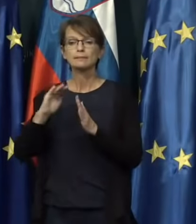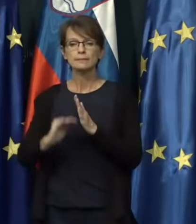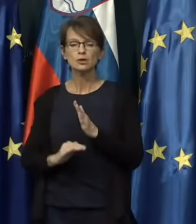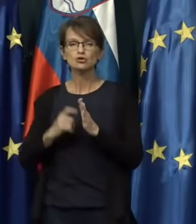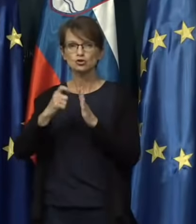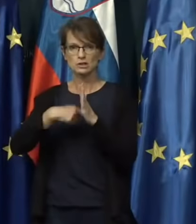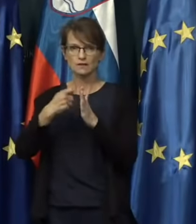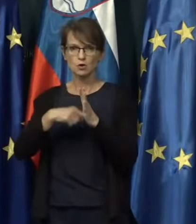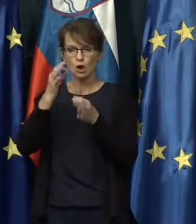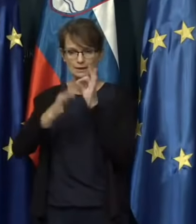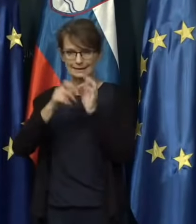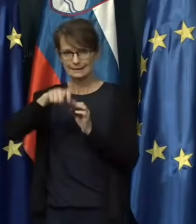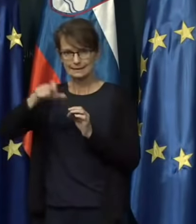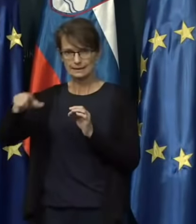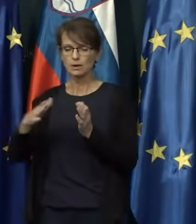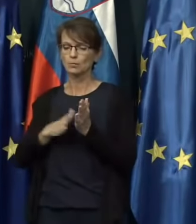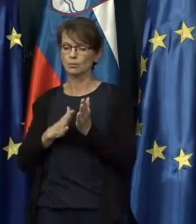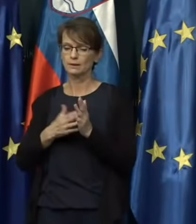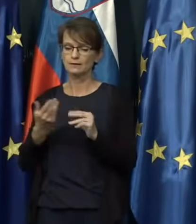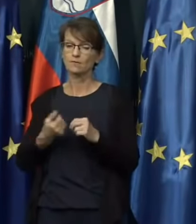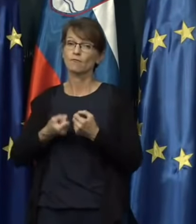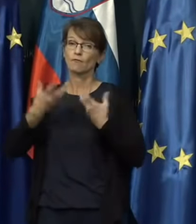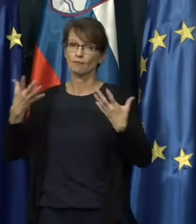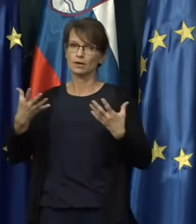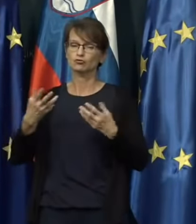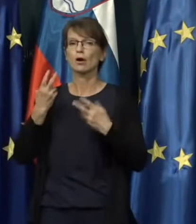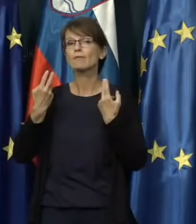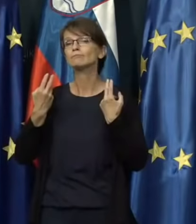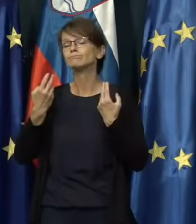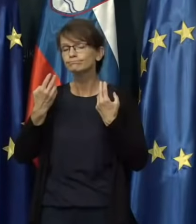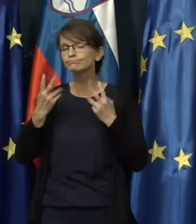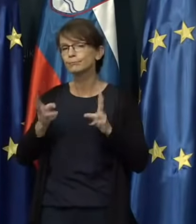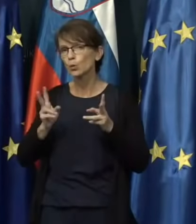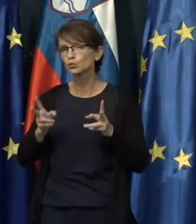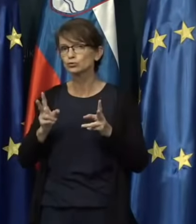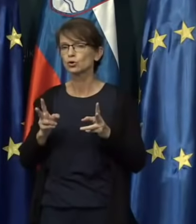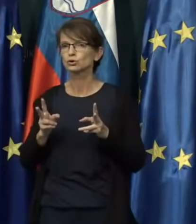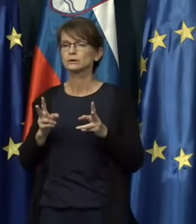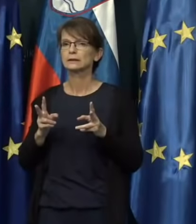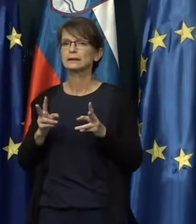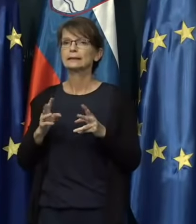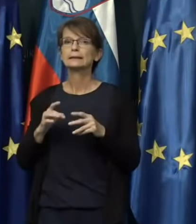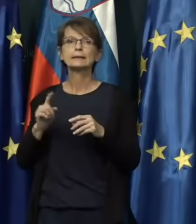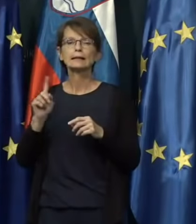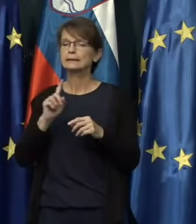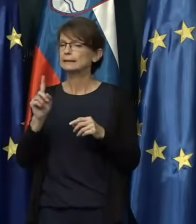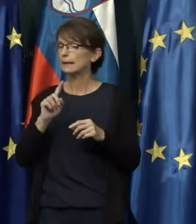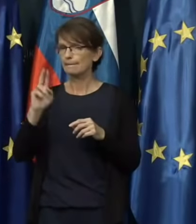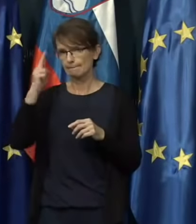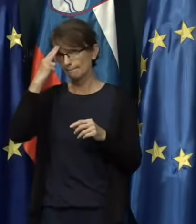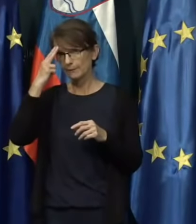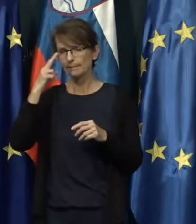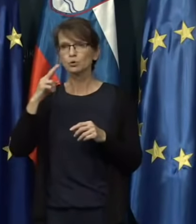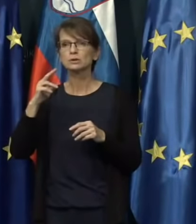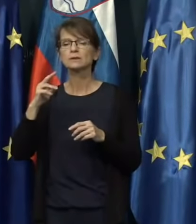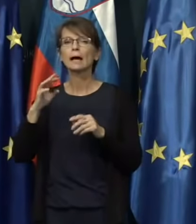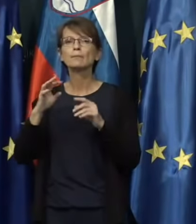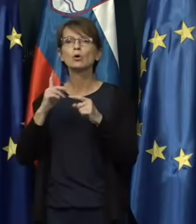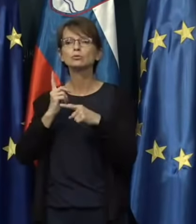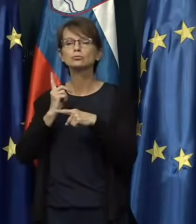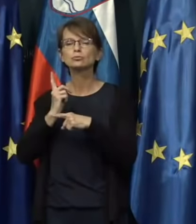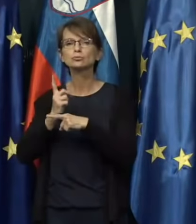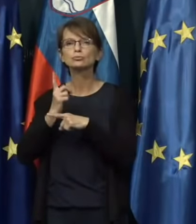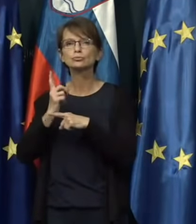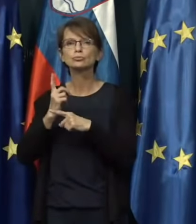število testiranih pomeni večjo verjetnost tudi nerazpoznanega števila, določenega